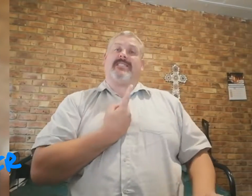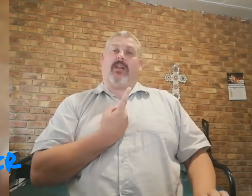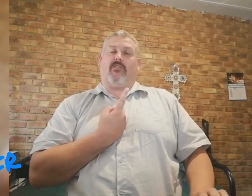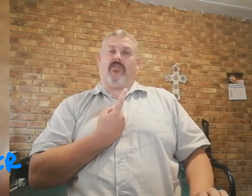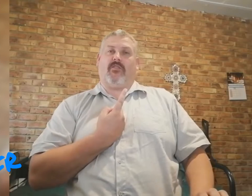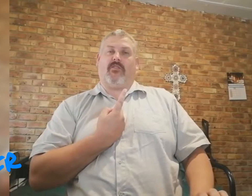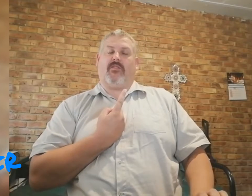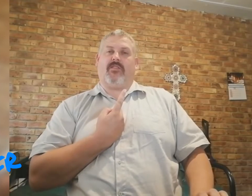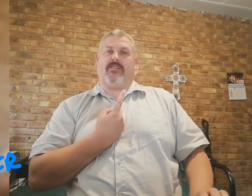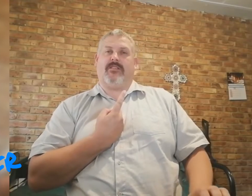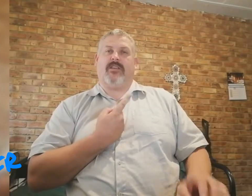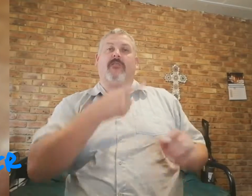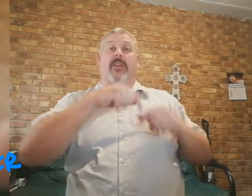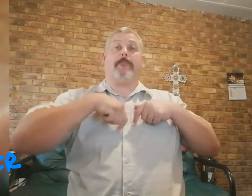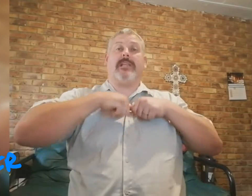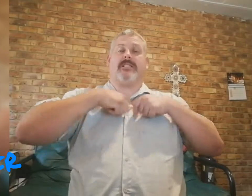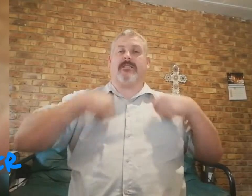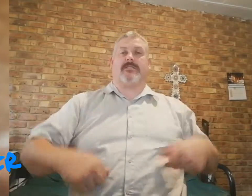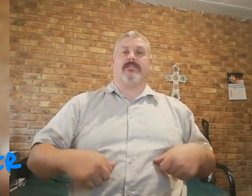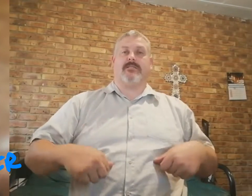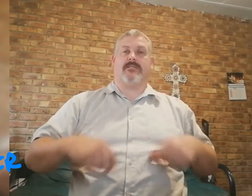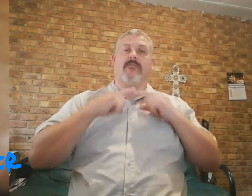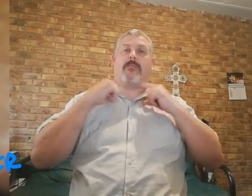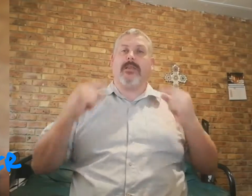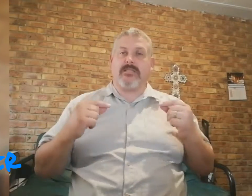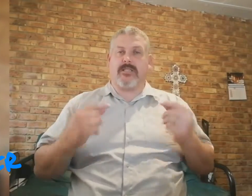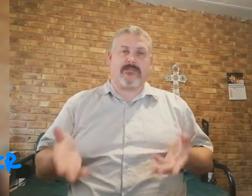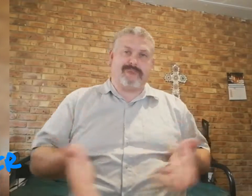self, dat dit piste is, die piste is.